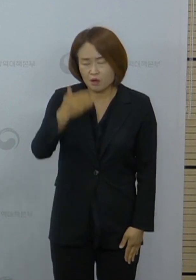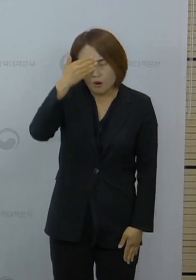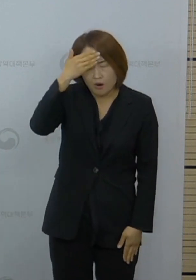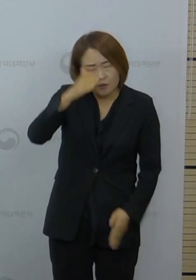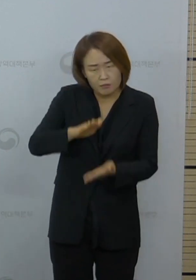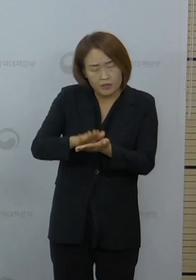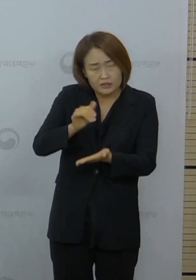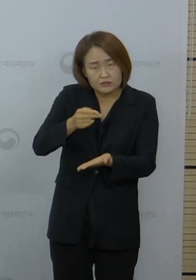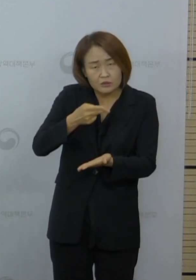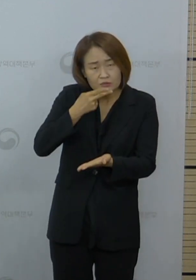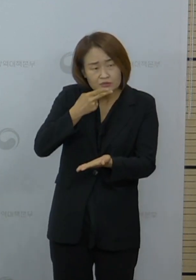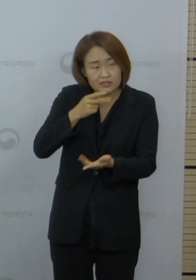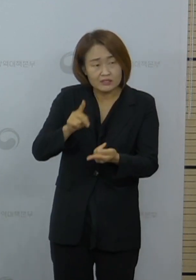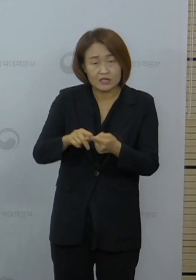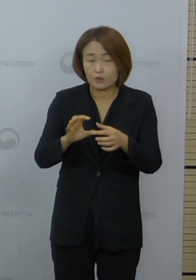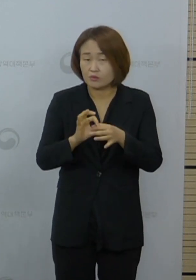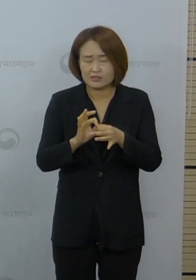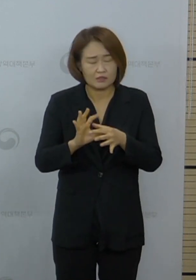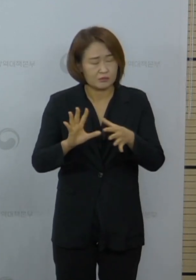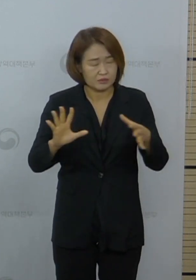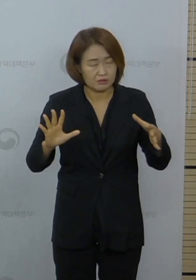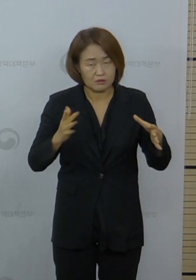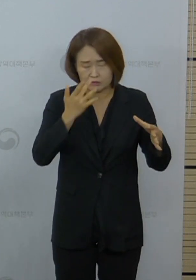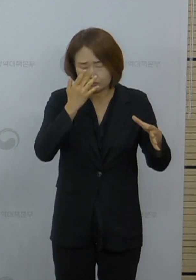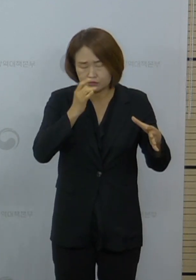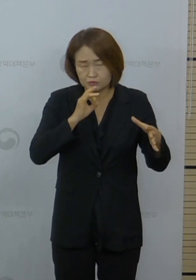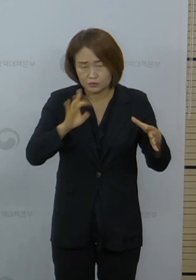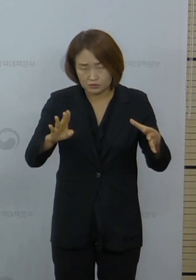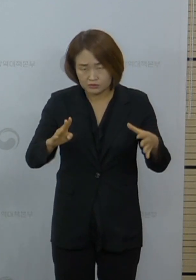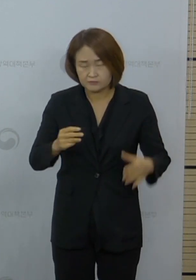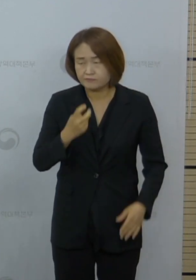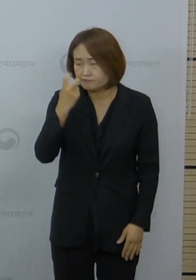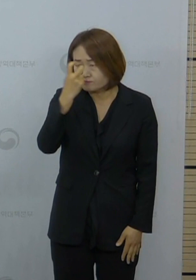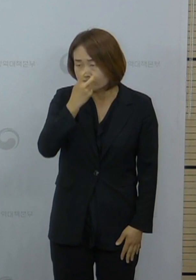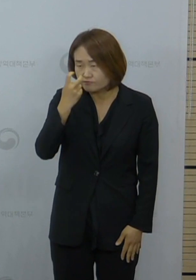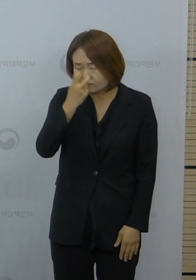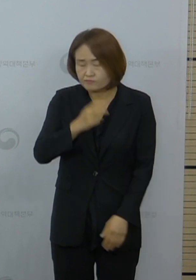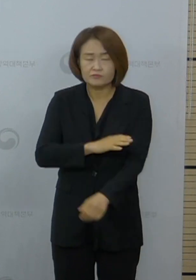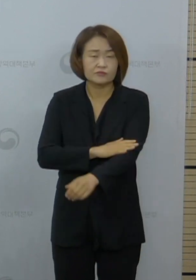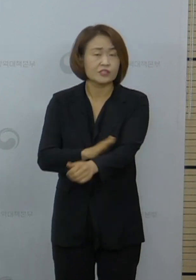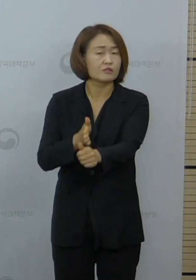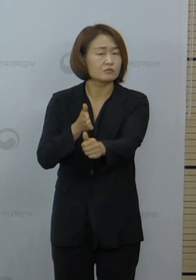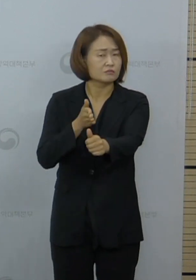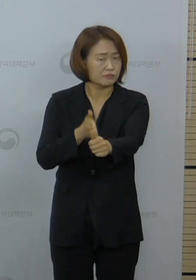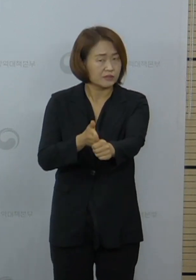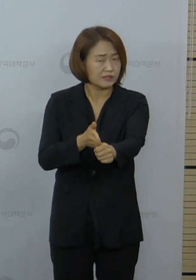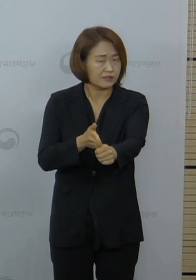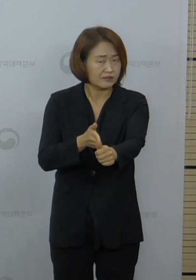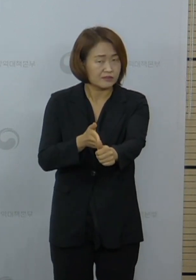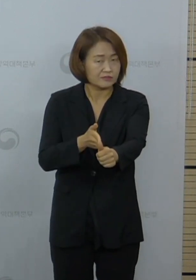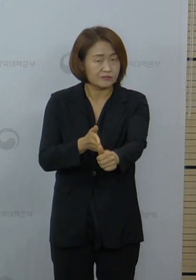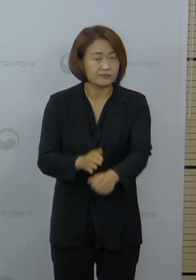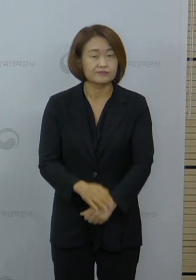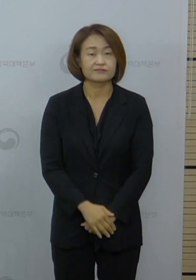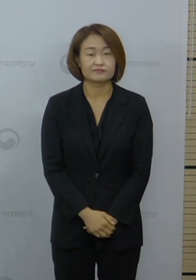유무와 관계없이 신속하게 진단검사를 받아주실 것을 강력하게 요청드립니다.